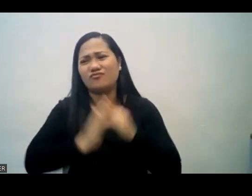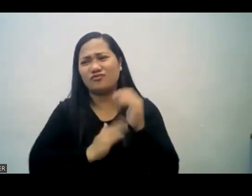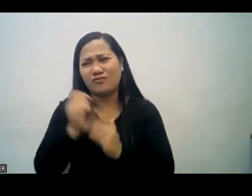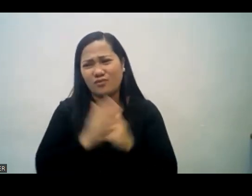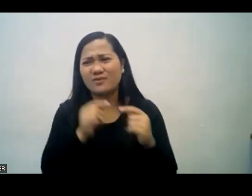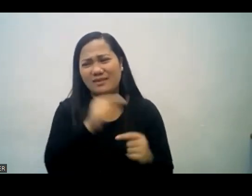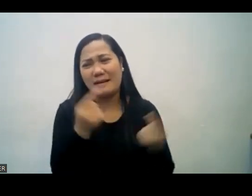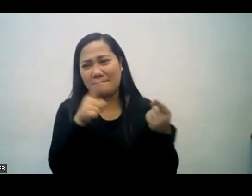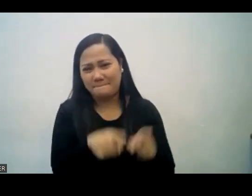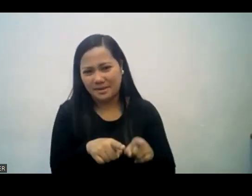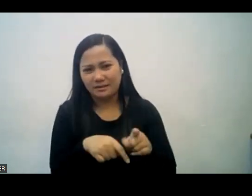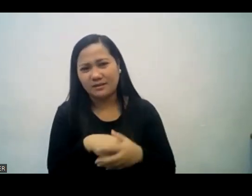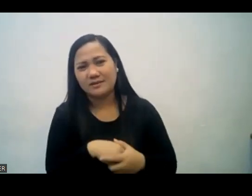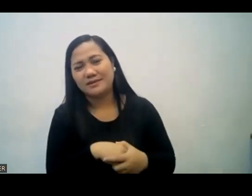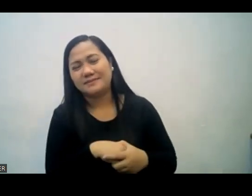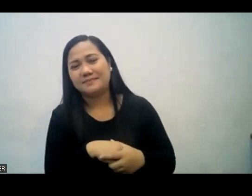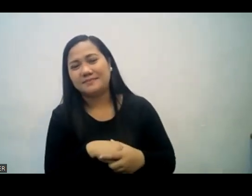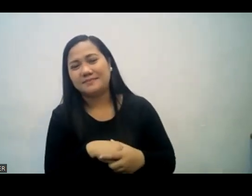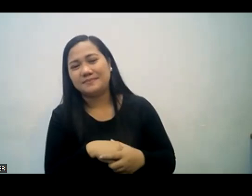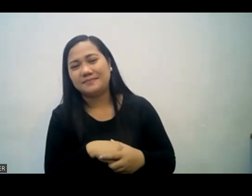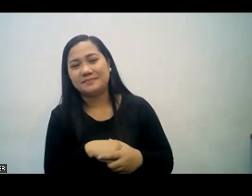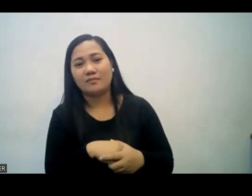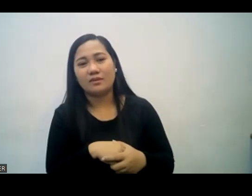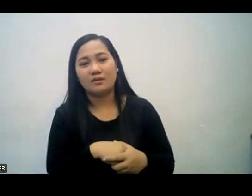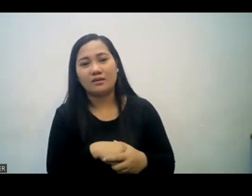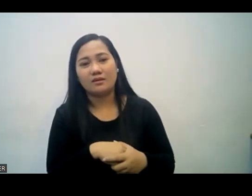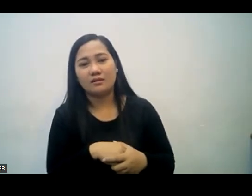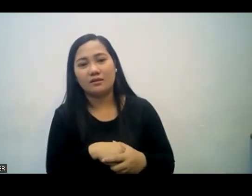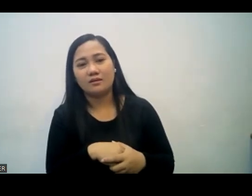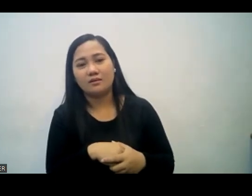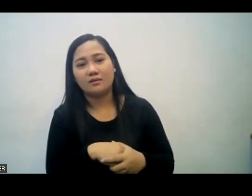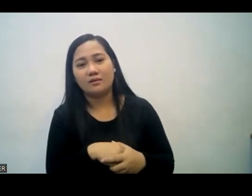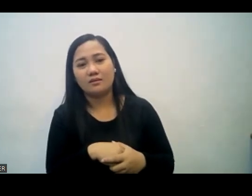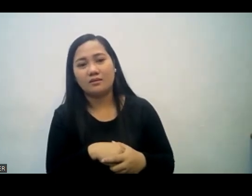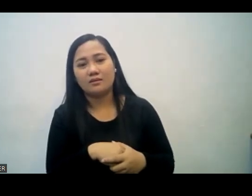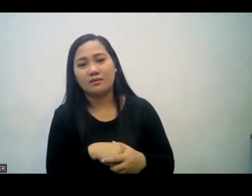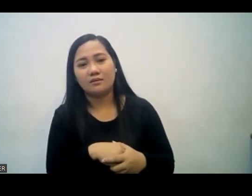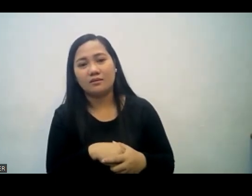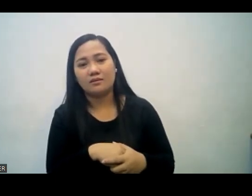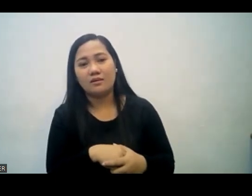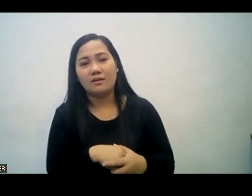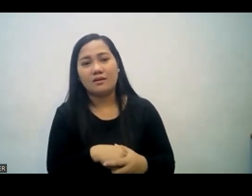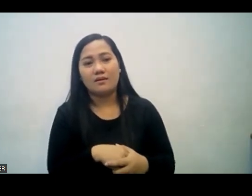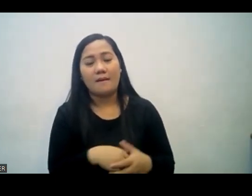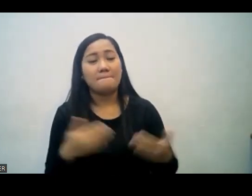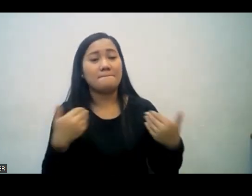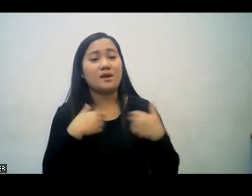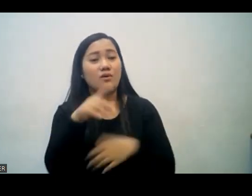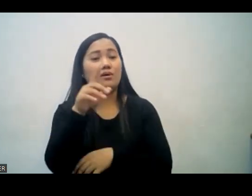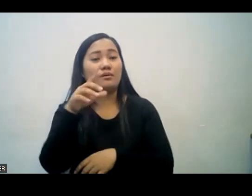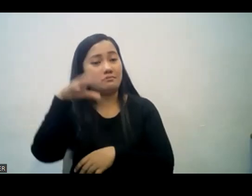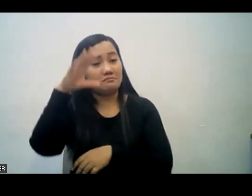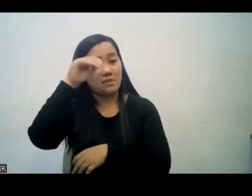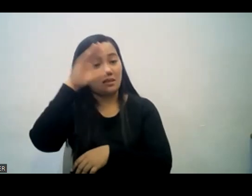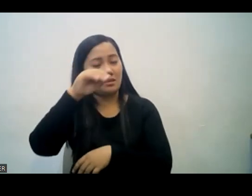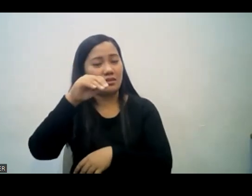ito. And the men at work there is a big sign board. Kaya meron din po